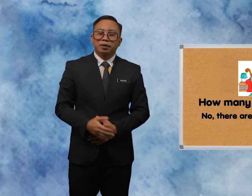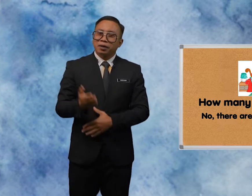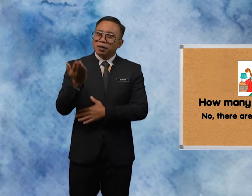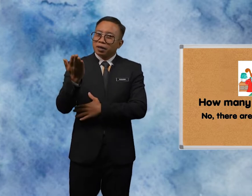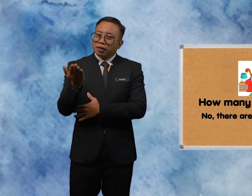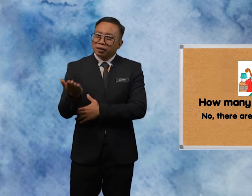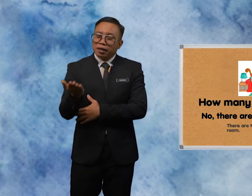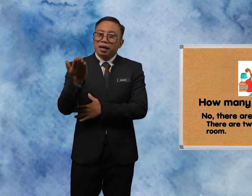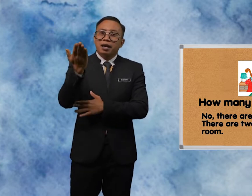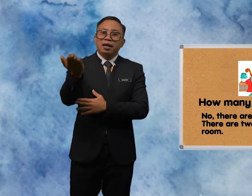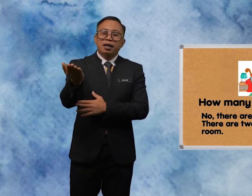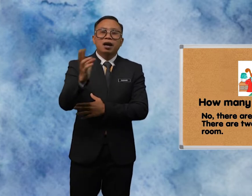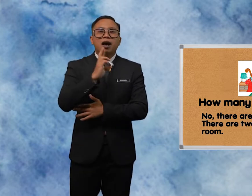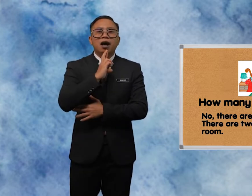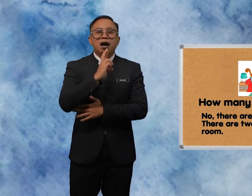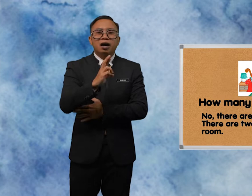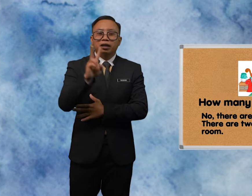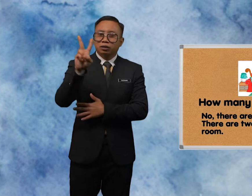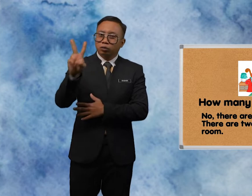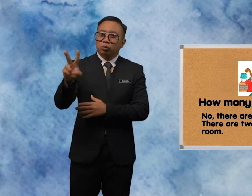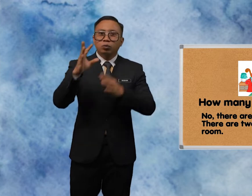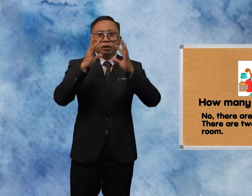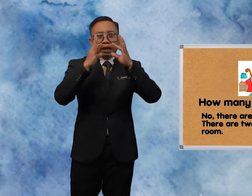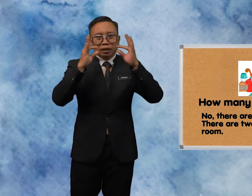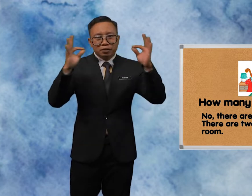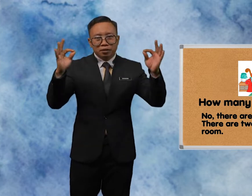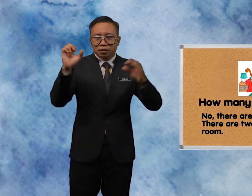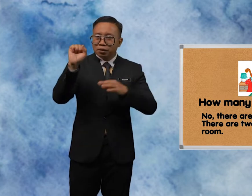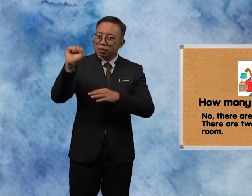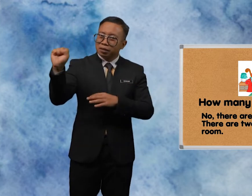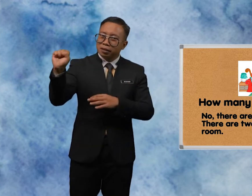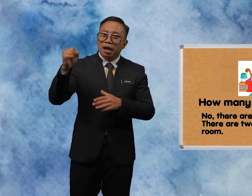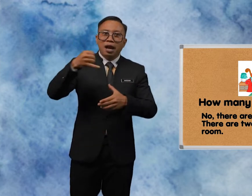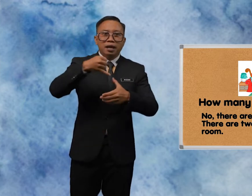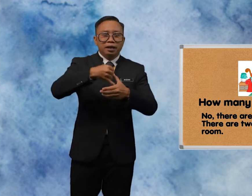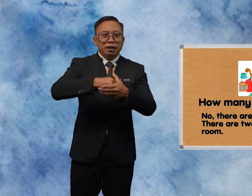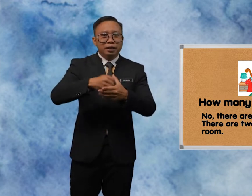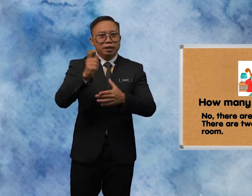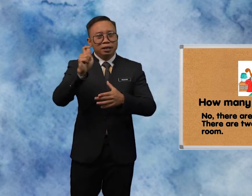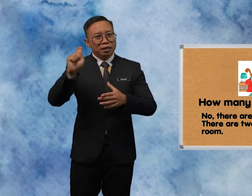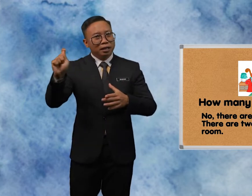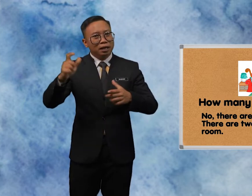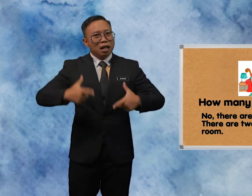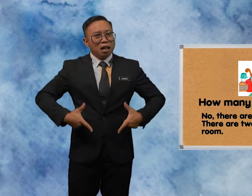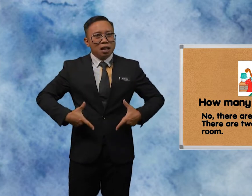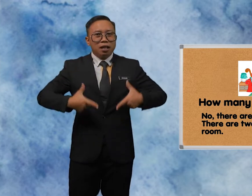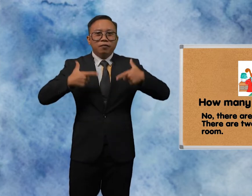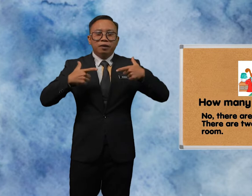There Are Two Cats In The Living